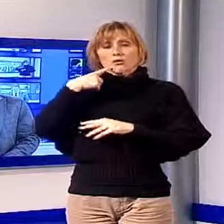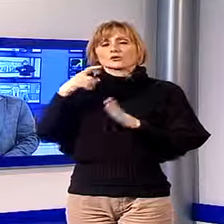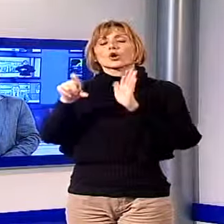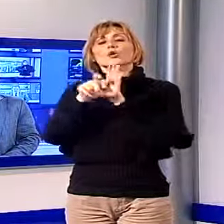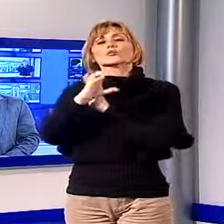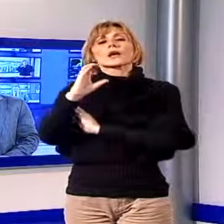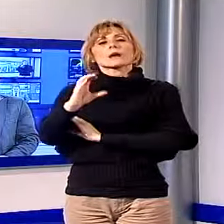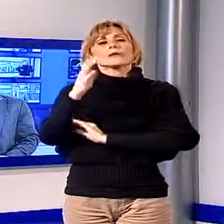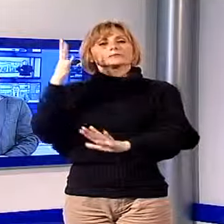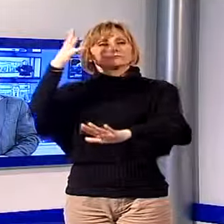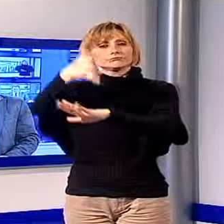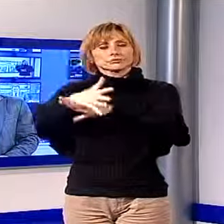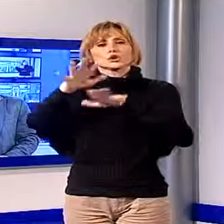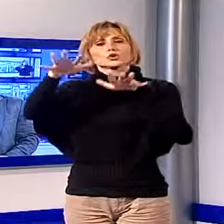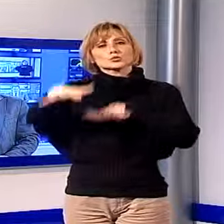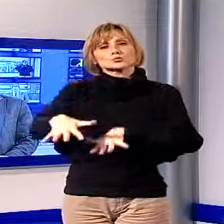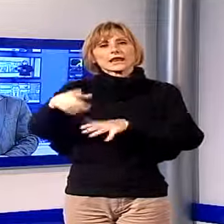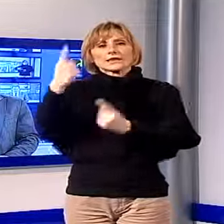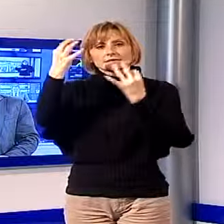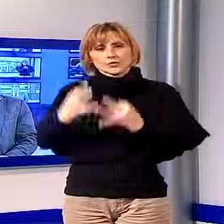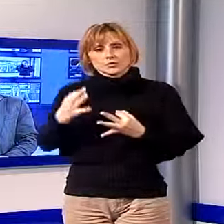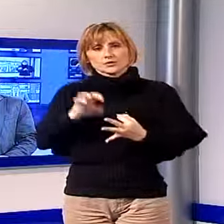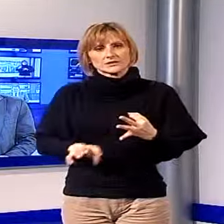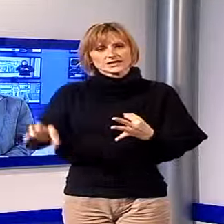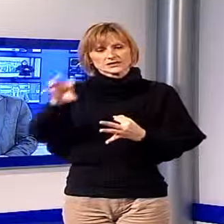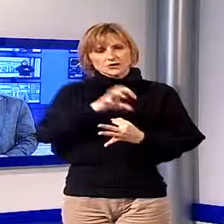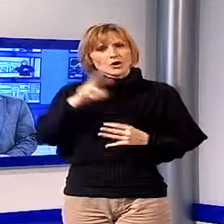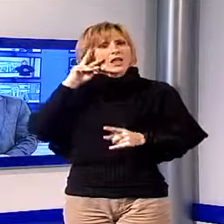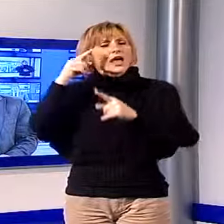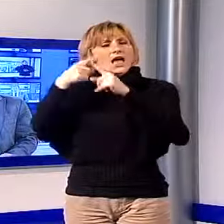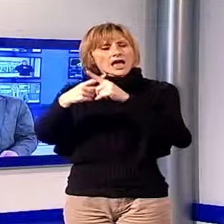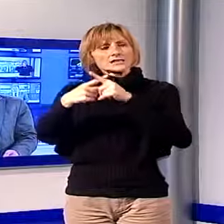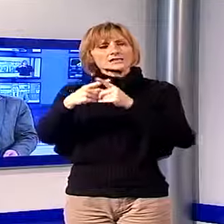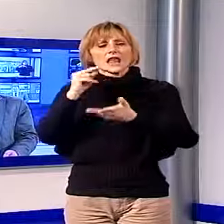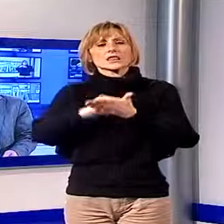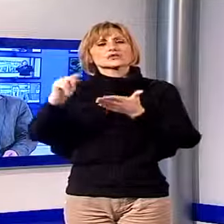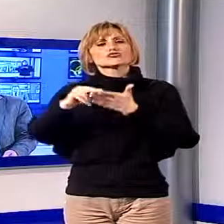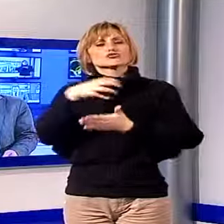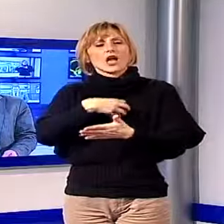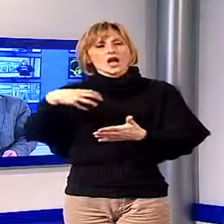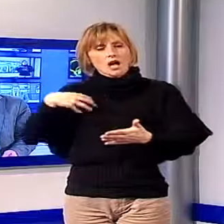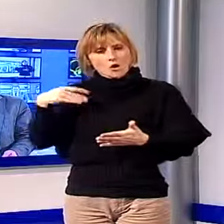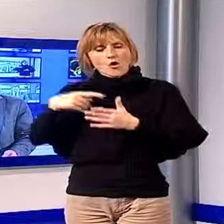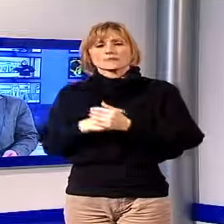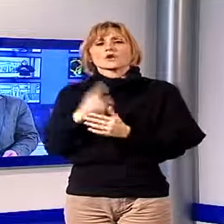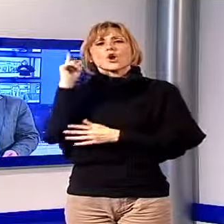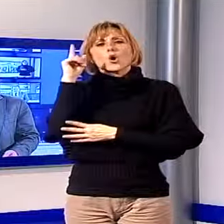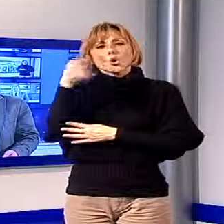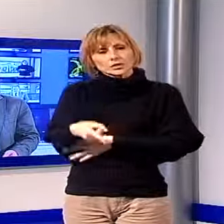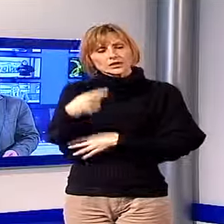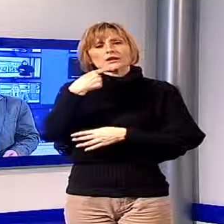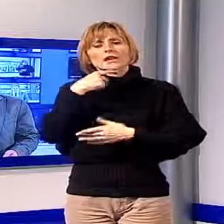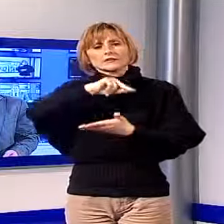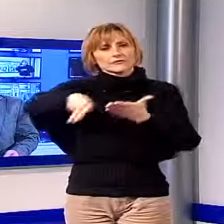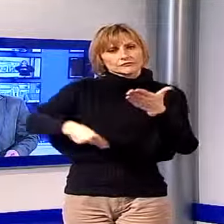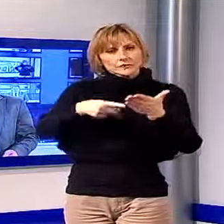tutelare la sicurezza nella zona dell'immobile dell'ex liceo Chini di Lido, con una ordinanza firmata dal